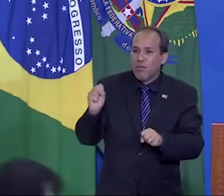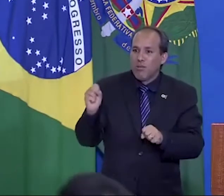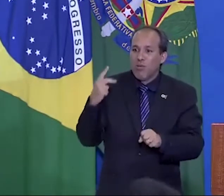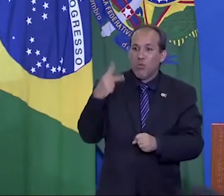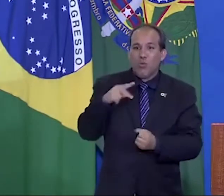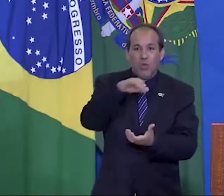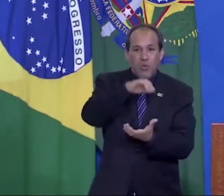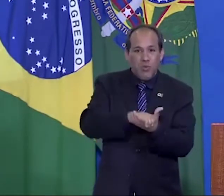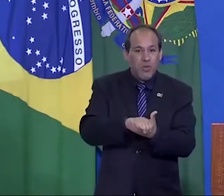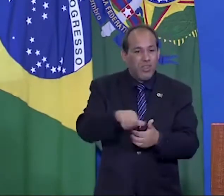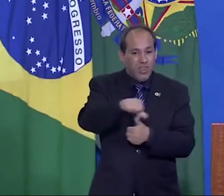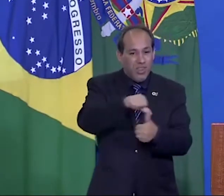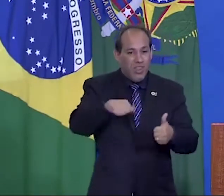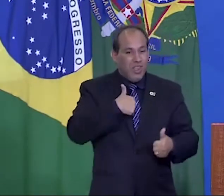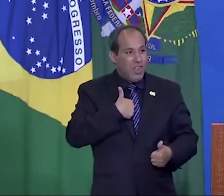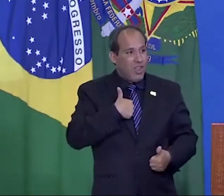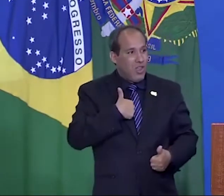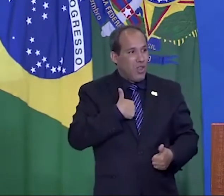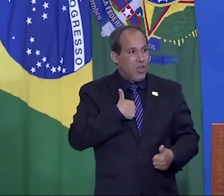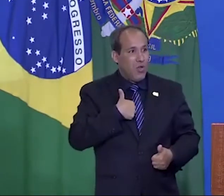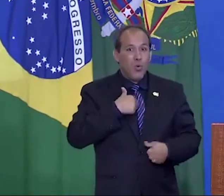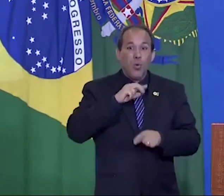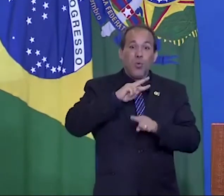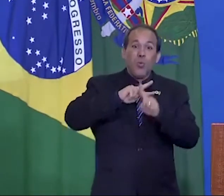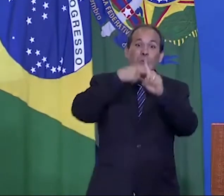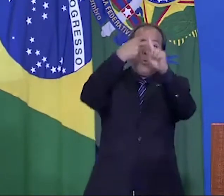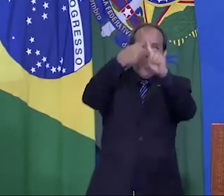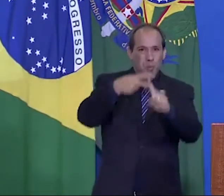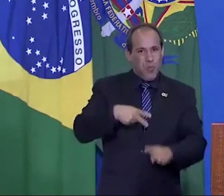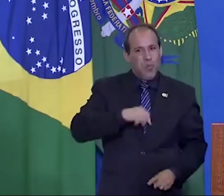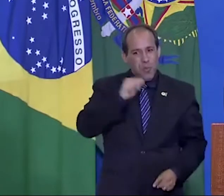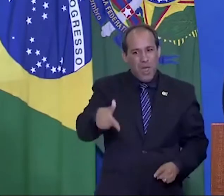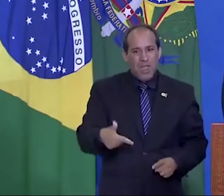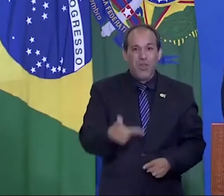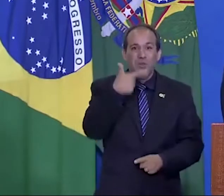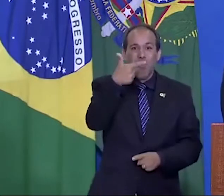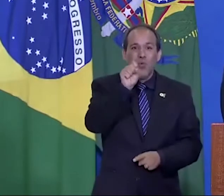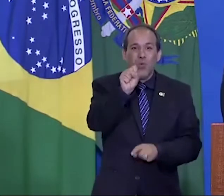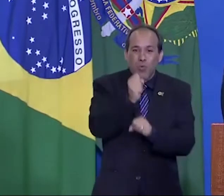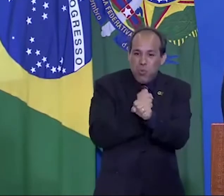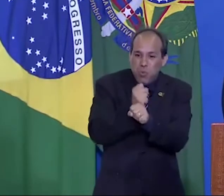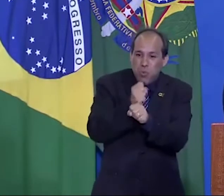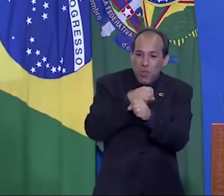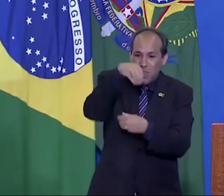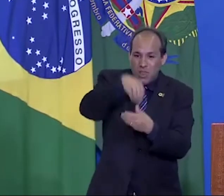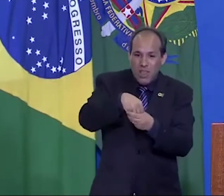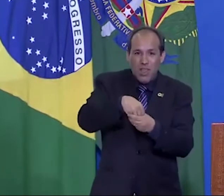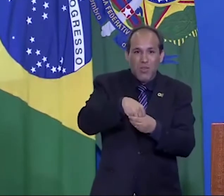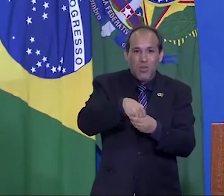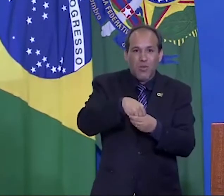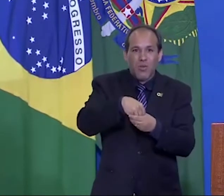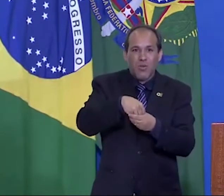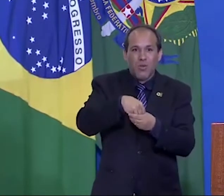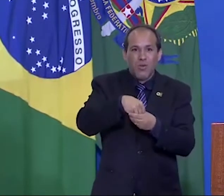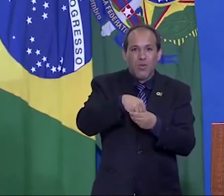Eu fiquei o dobro disso. Vinte e oito anos dentro do parlamento.